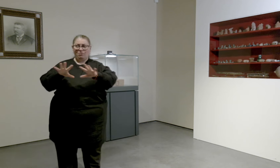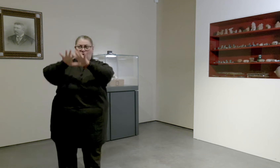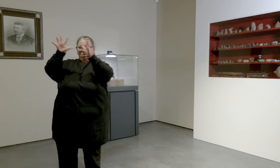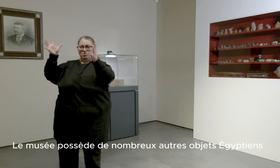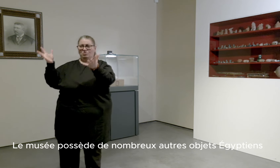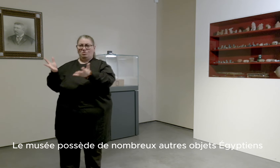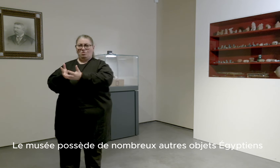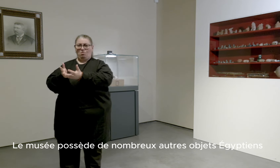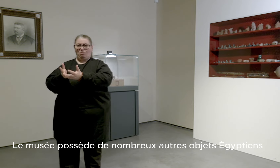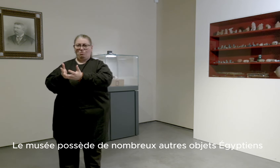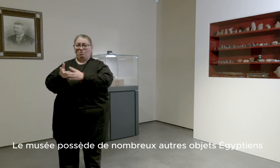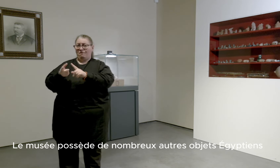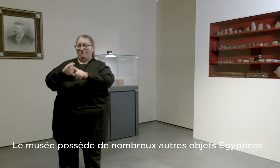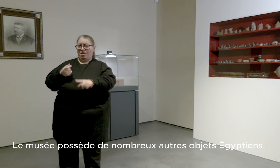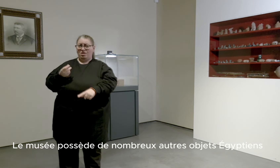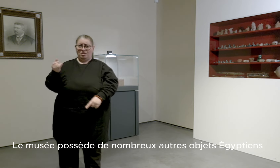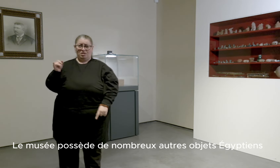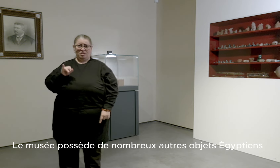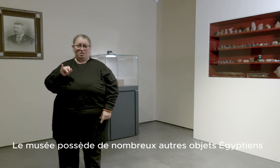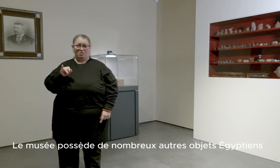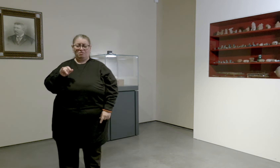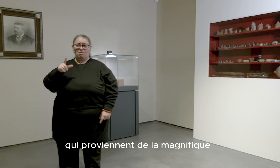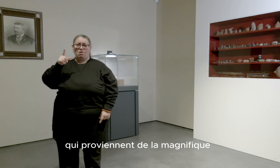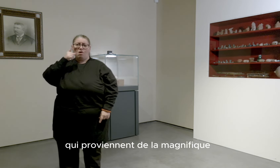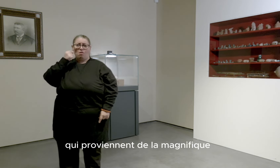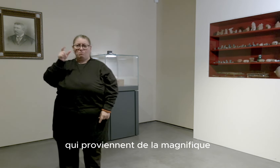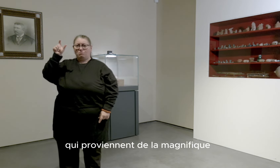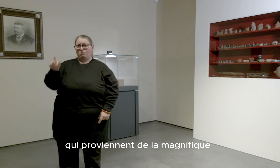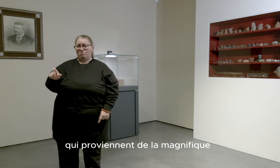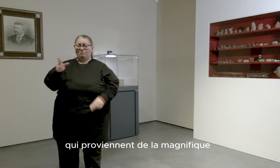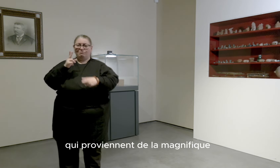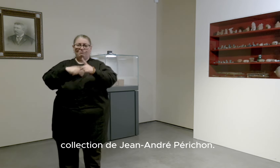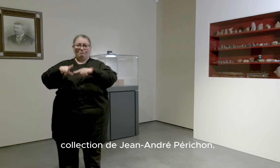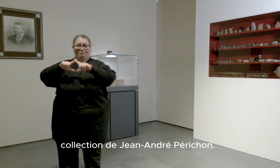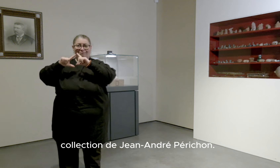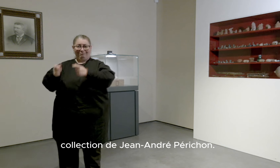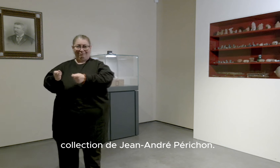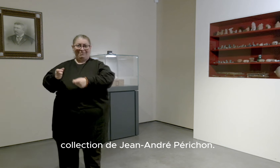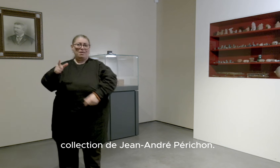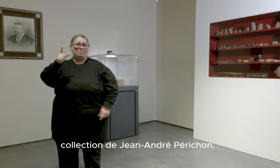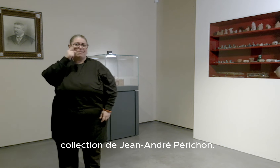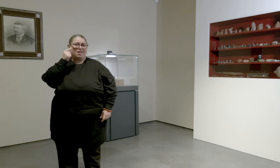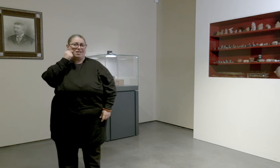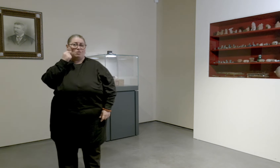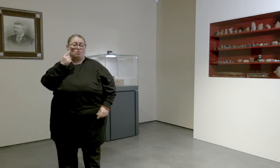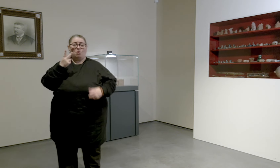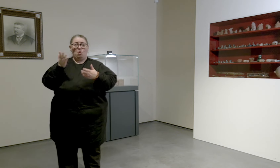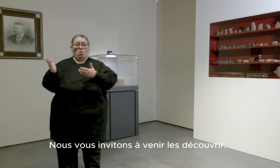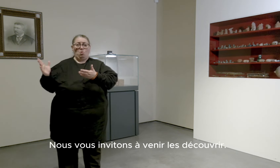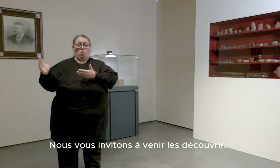Le musée possède de nombreux autres objets égyptiens qui proviennent de la magnifique collection de Jean-André Périchon. Nous vous